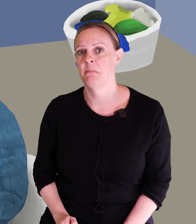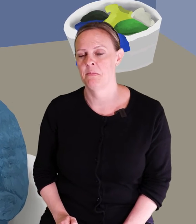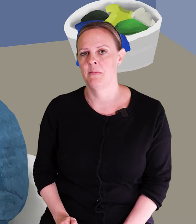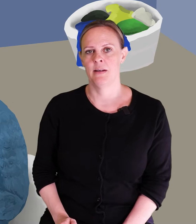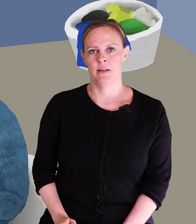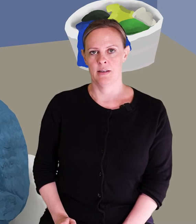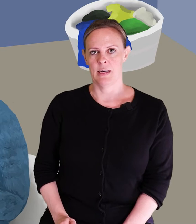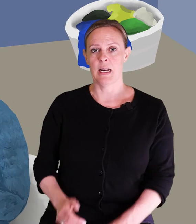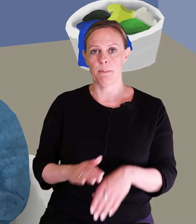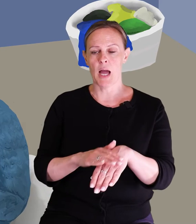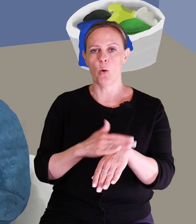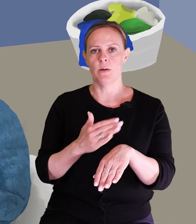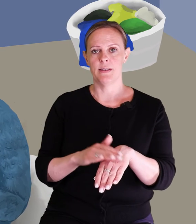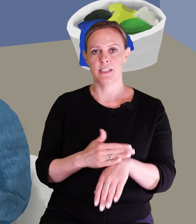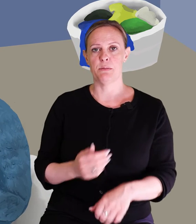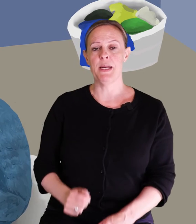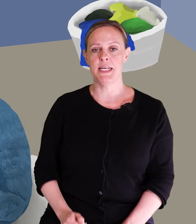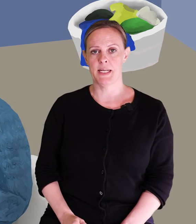Lilla Miao spinner.